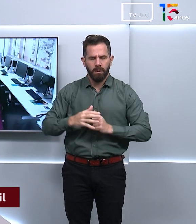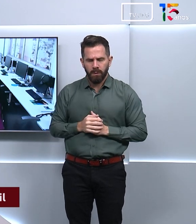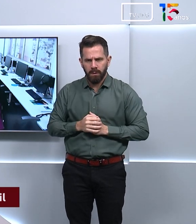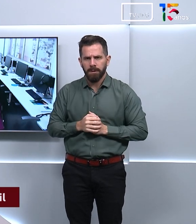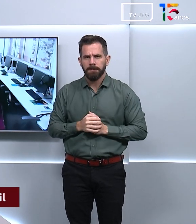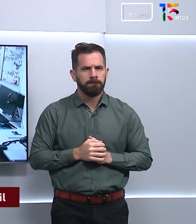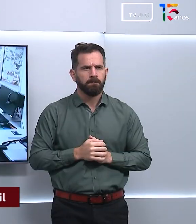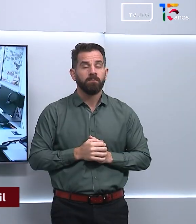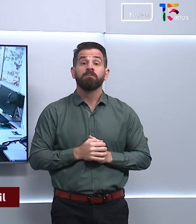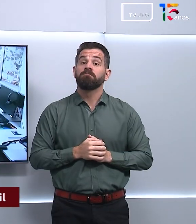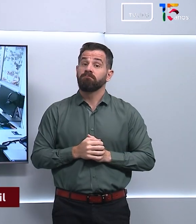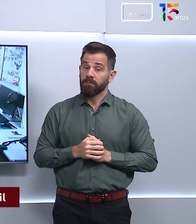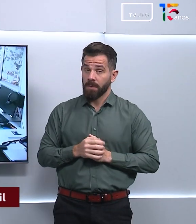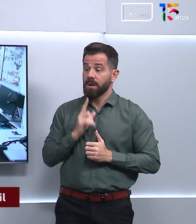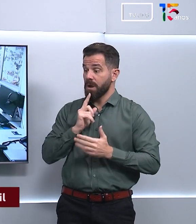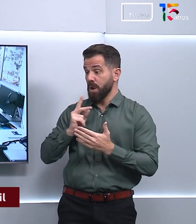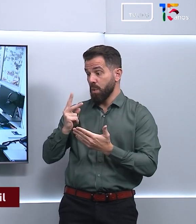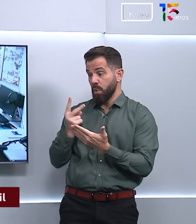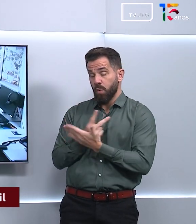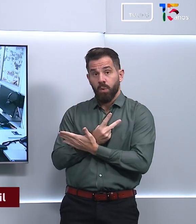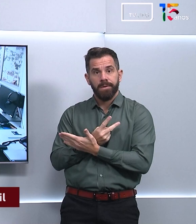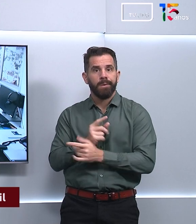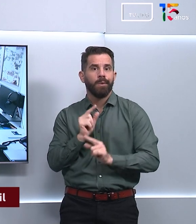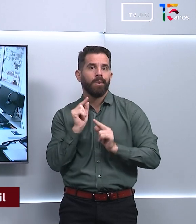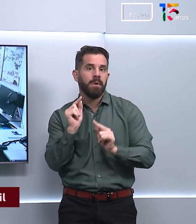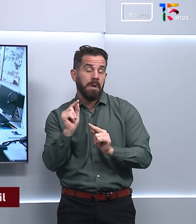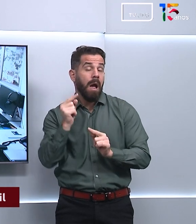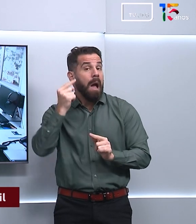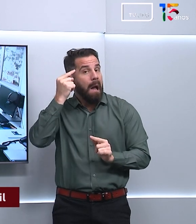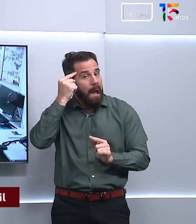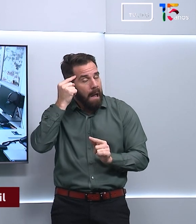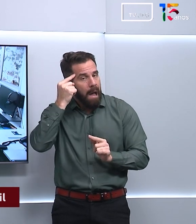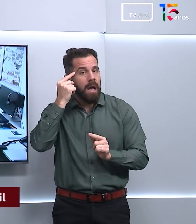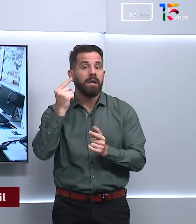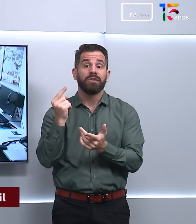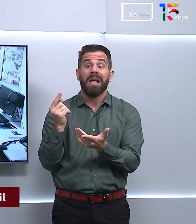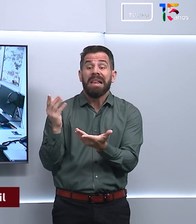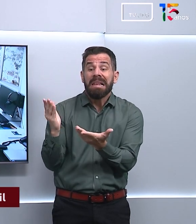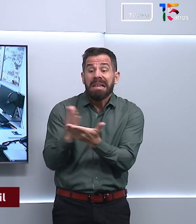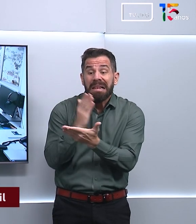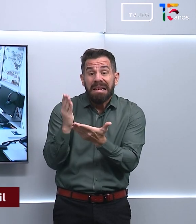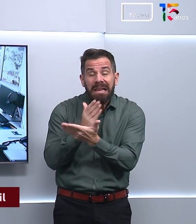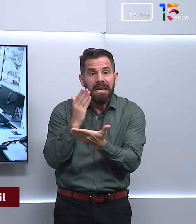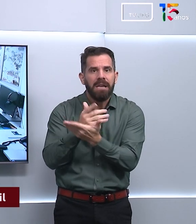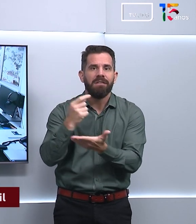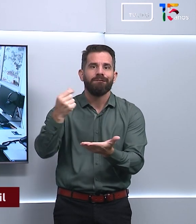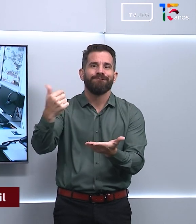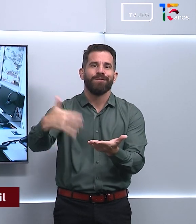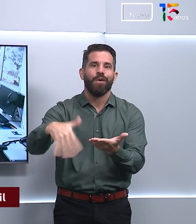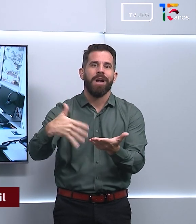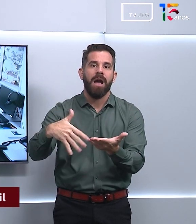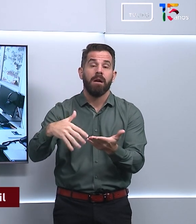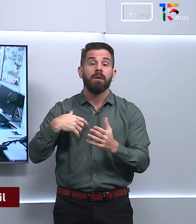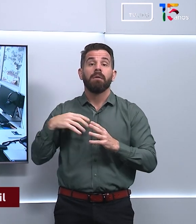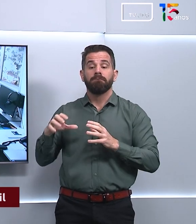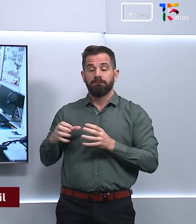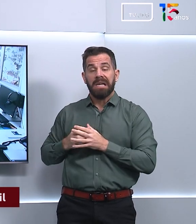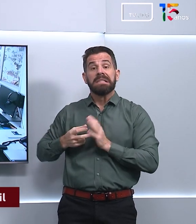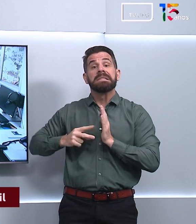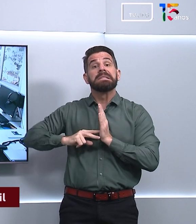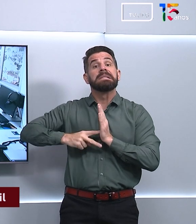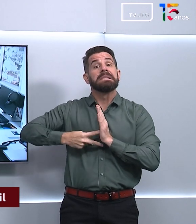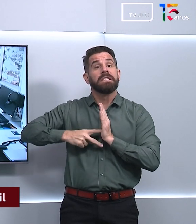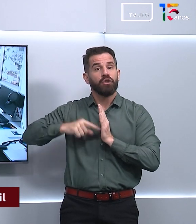leitores provavelmente é o aumento do preço dos livros. Segundo pesquisa realizada pelo Sindicato Nacional dos